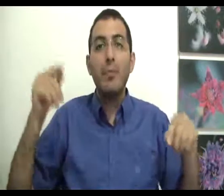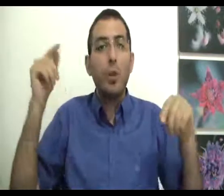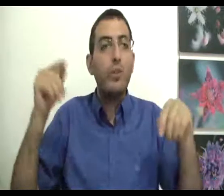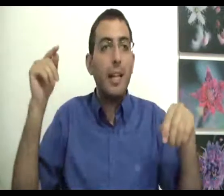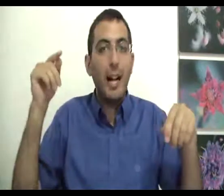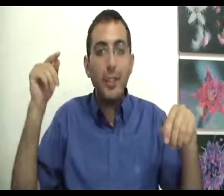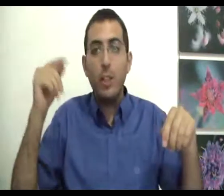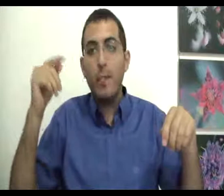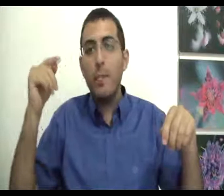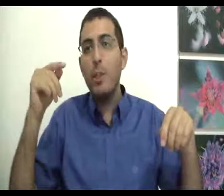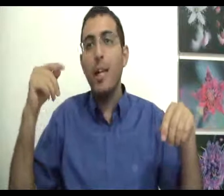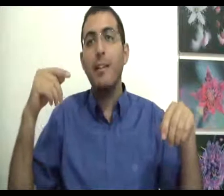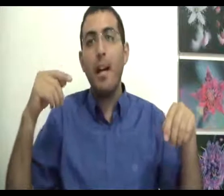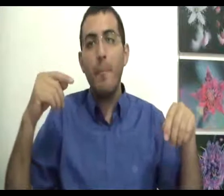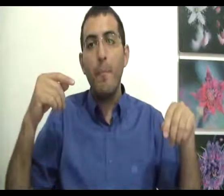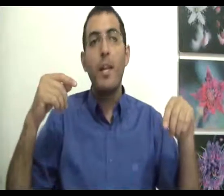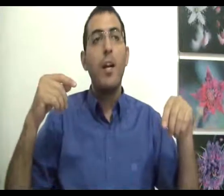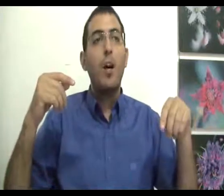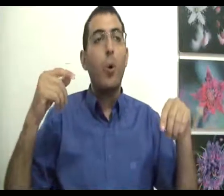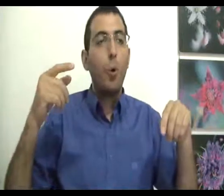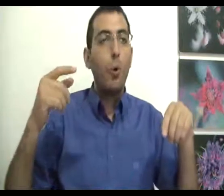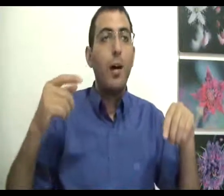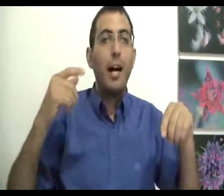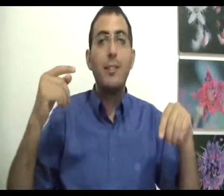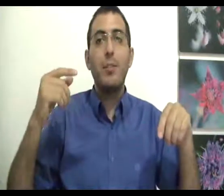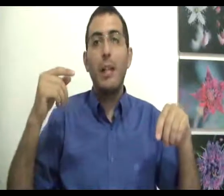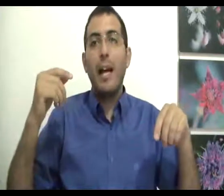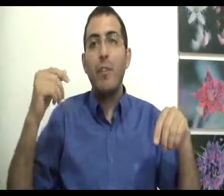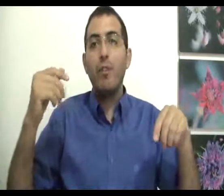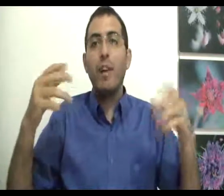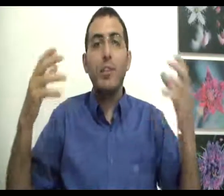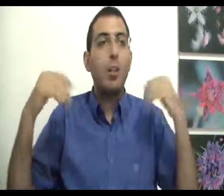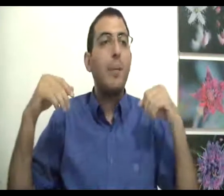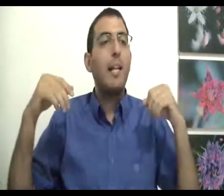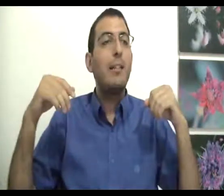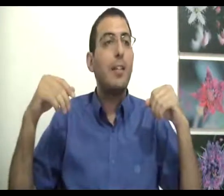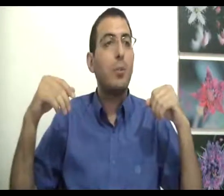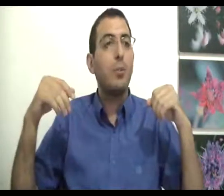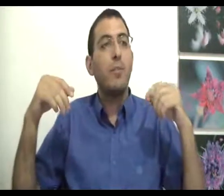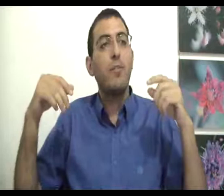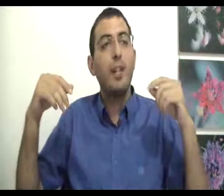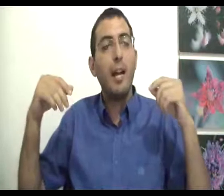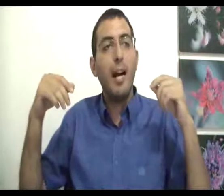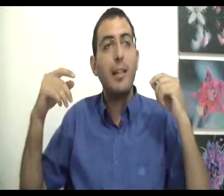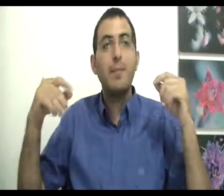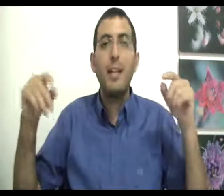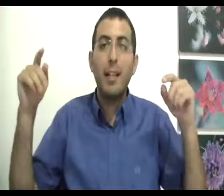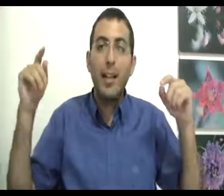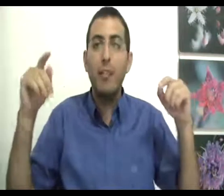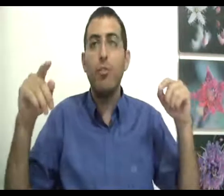שרוצה הרצון הפנימי של האדם הוא הרצון להרגיש טוב הרצון למלא את הרצון והאדם צריך להתעקש